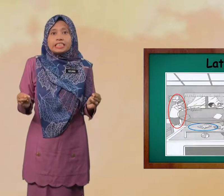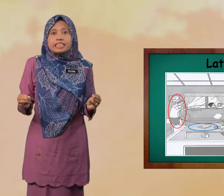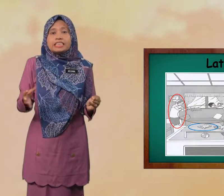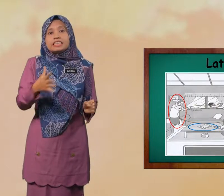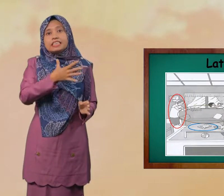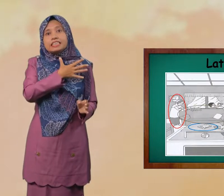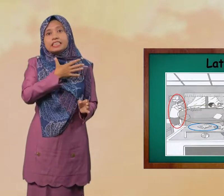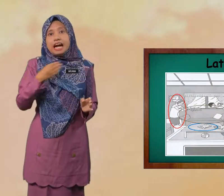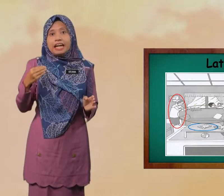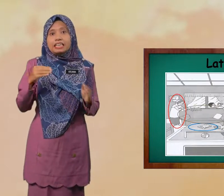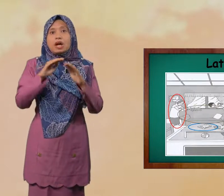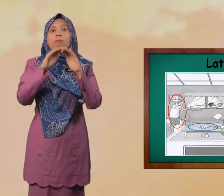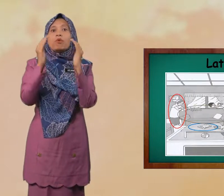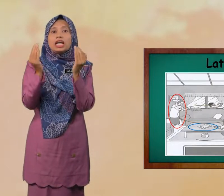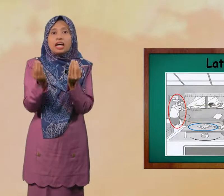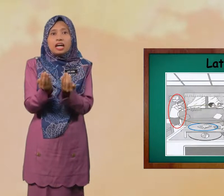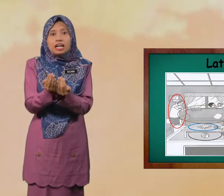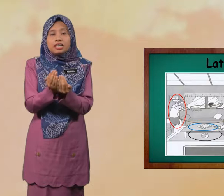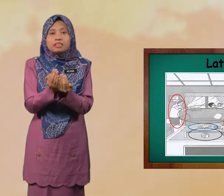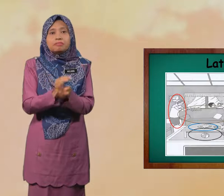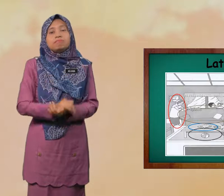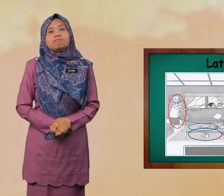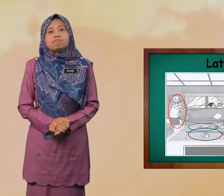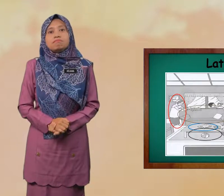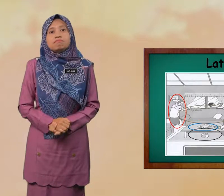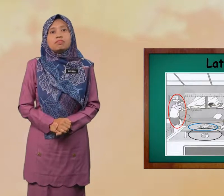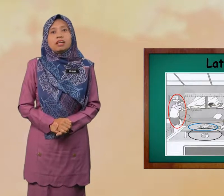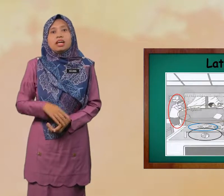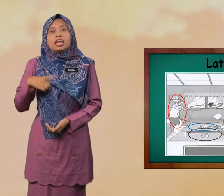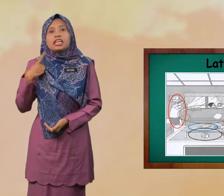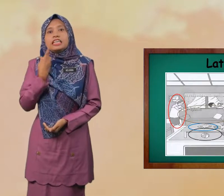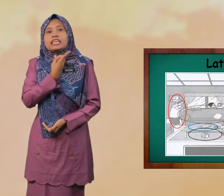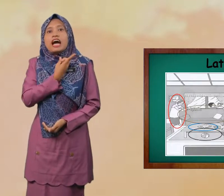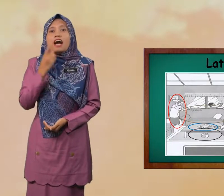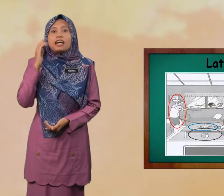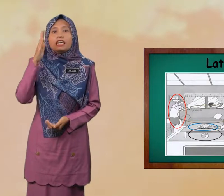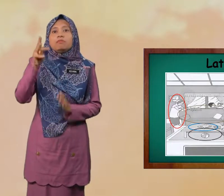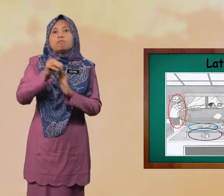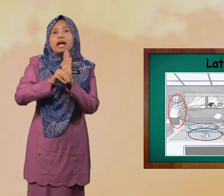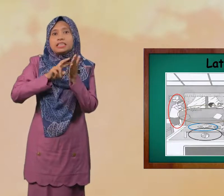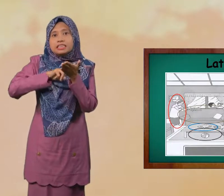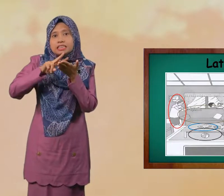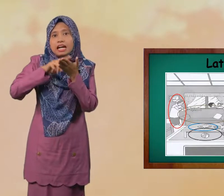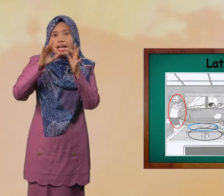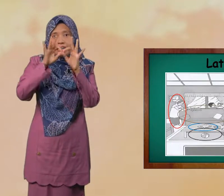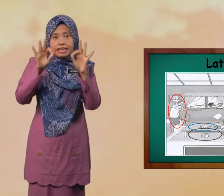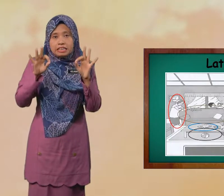Dan Bola Kita Kita Akan Membaca Ayat